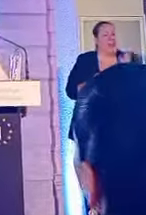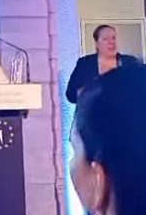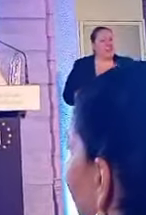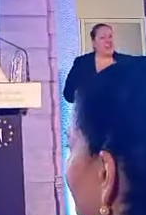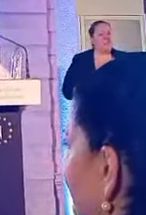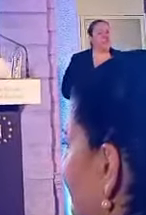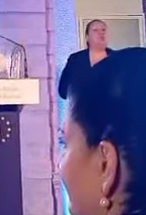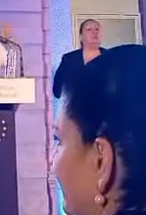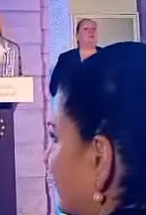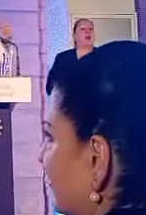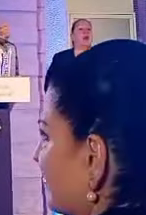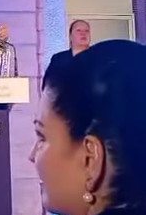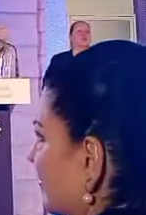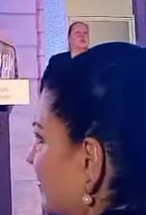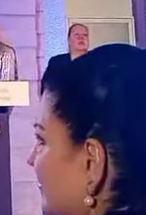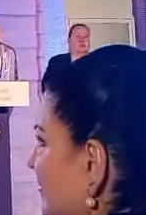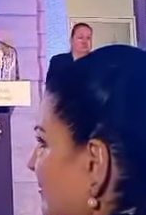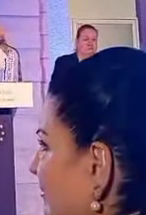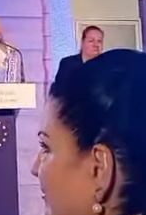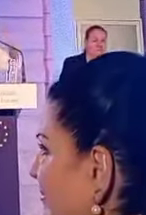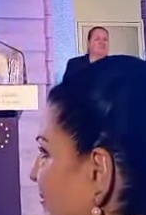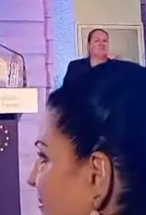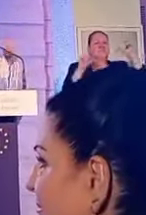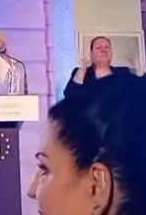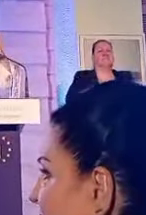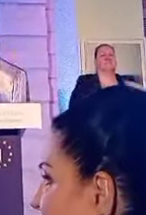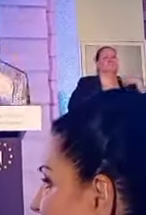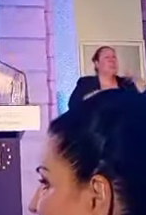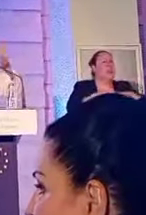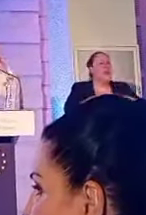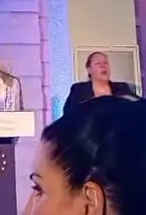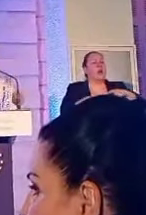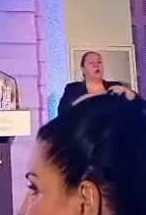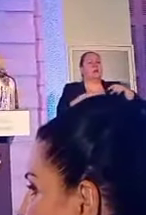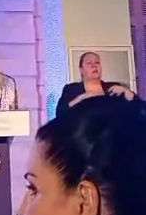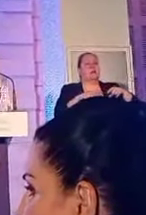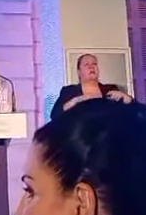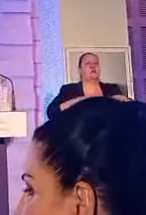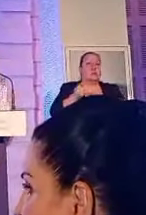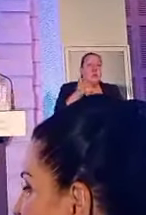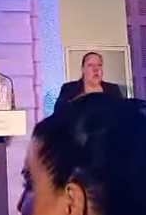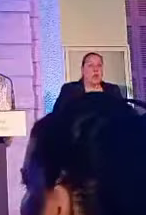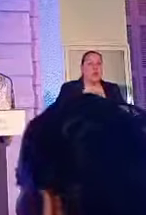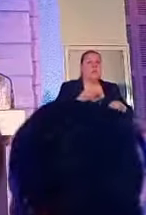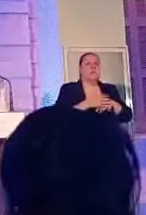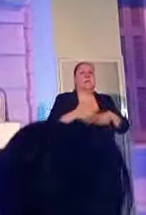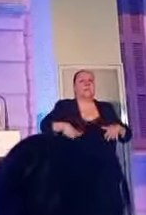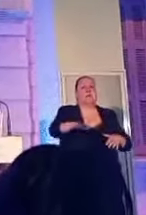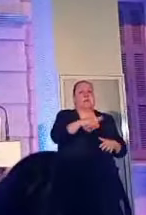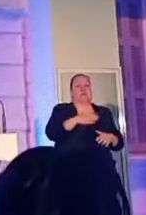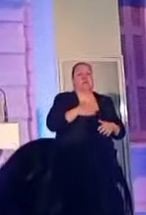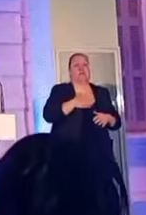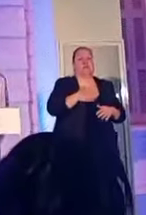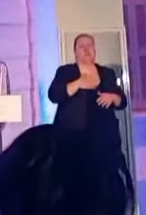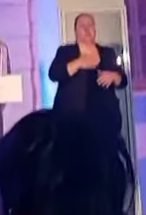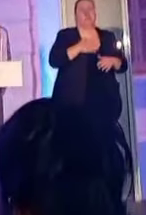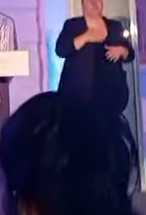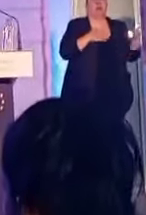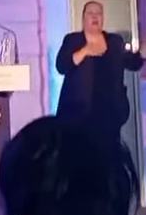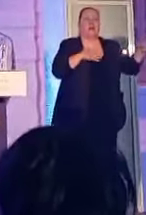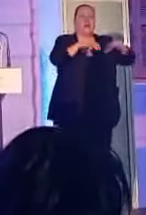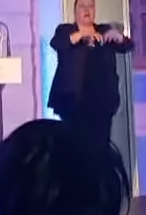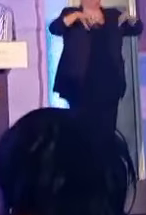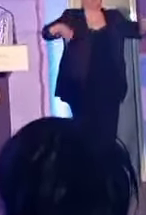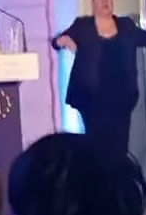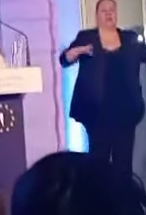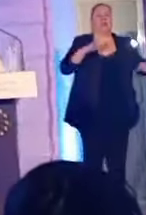Οι οποίοι ασχημώνησαν σε βάρος της χώρας του λαού, της κοινωνίας και της πατρίδας μας. Αυτοί που δίχασαν